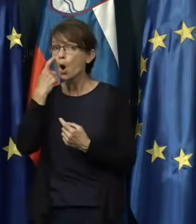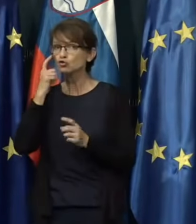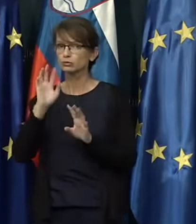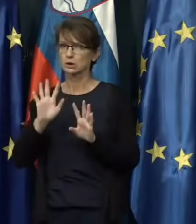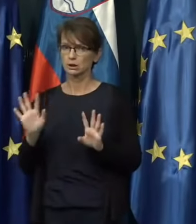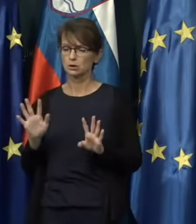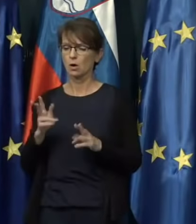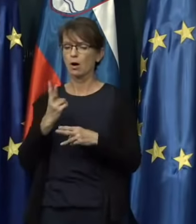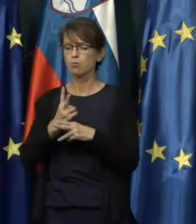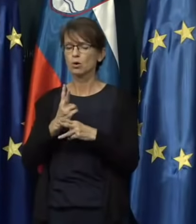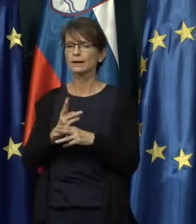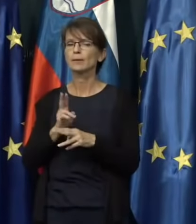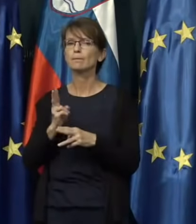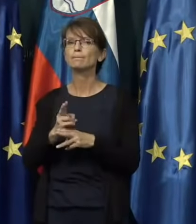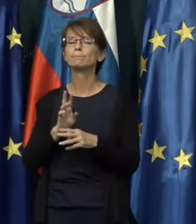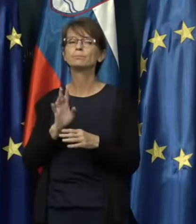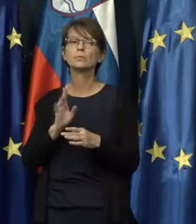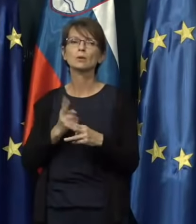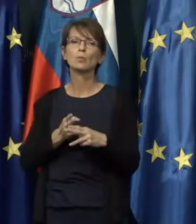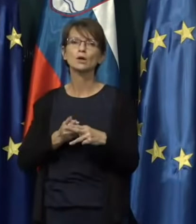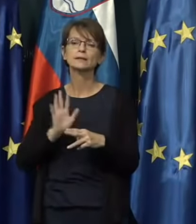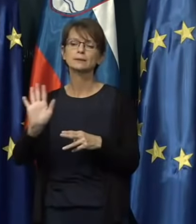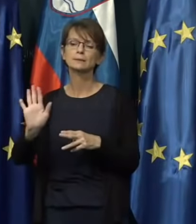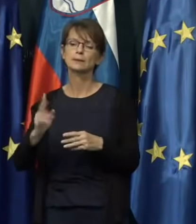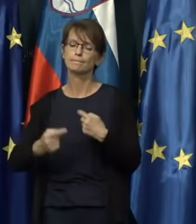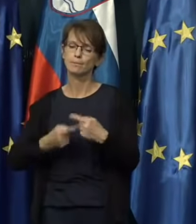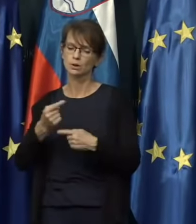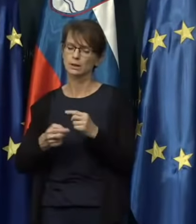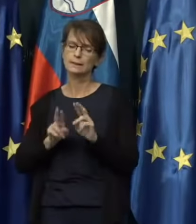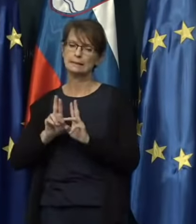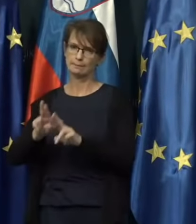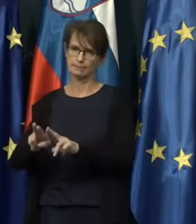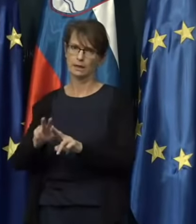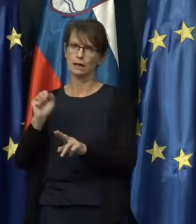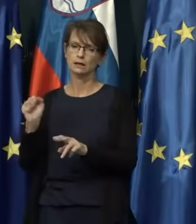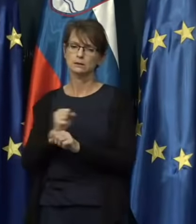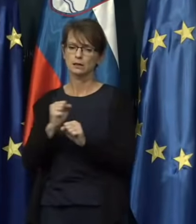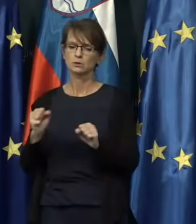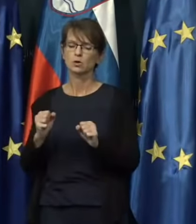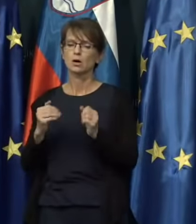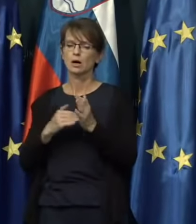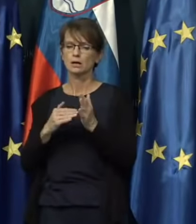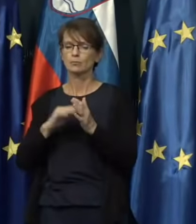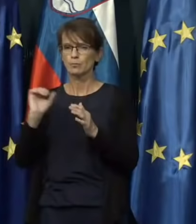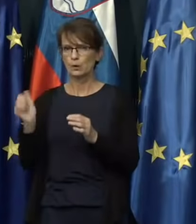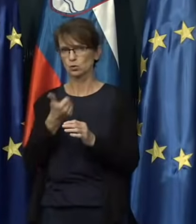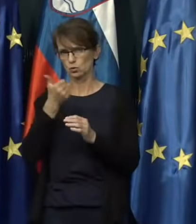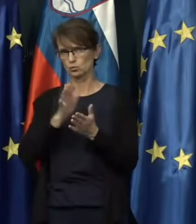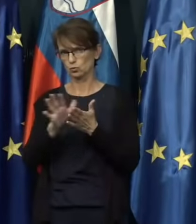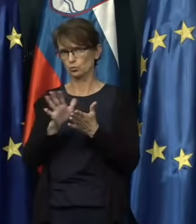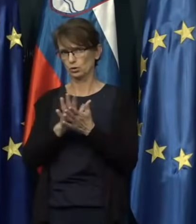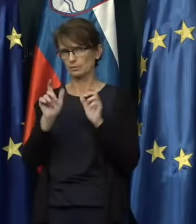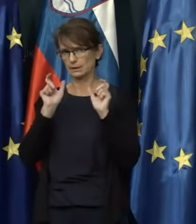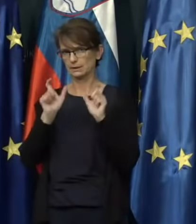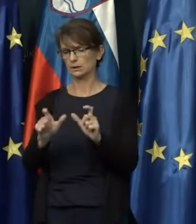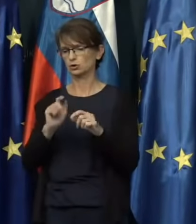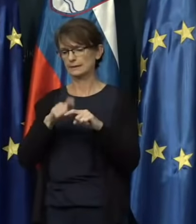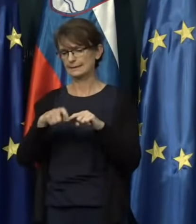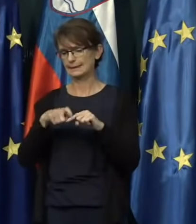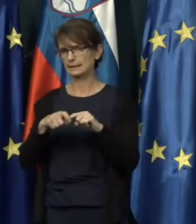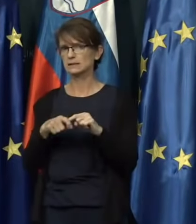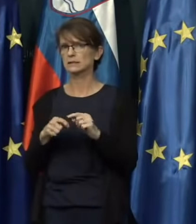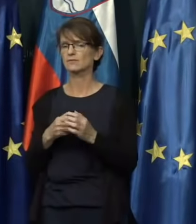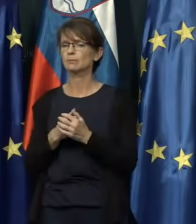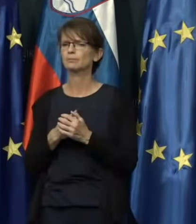bolezen ima svoj potek in zato je potrebna ponovna uporaba teh zaščitnih sredstev. Ne bi pa sveda šel v